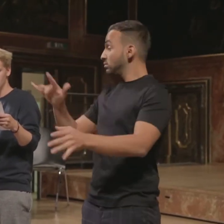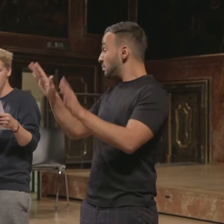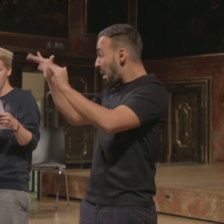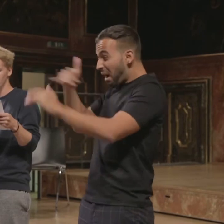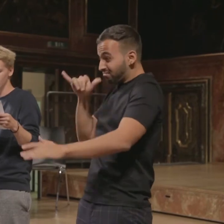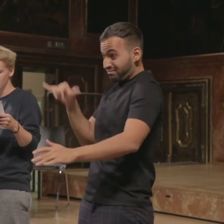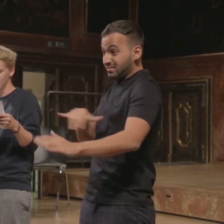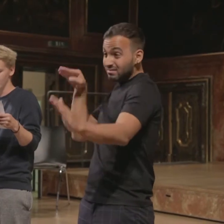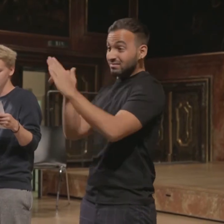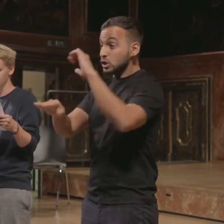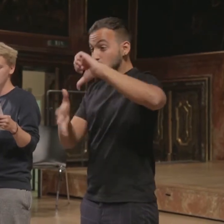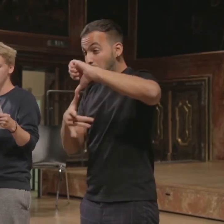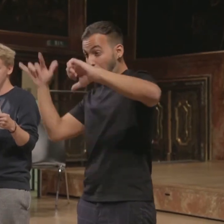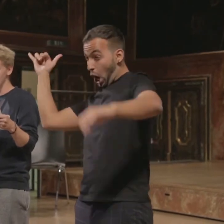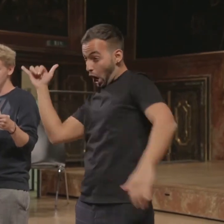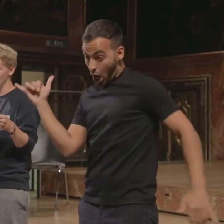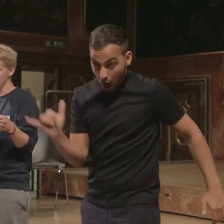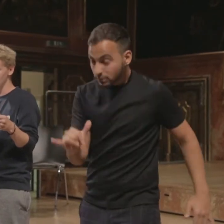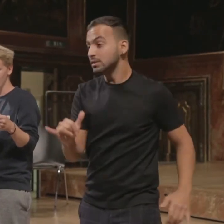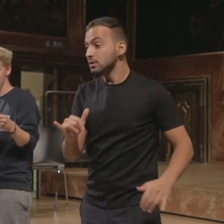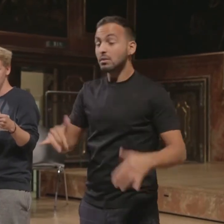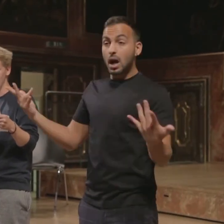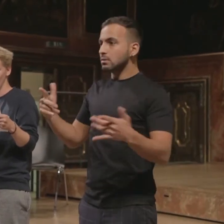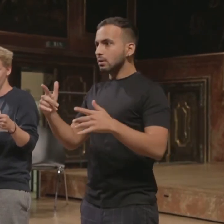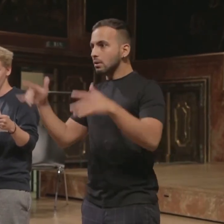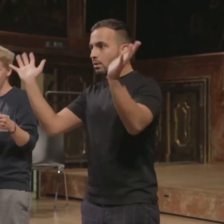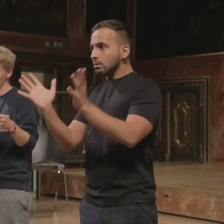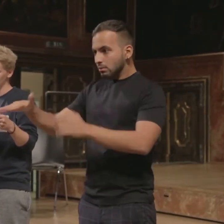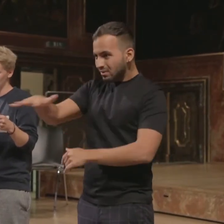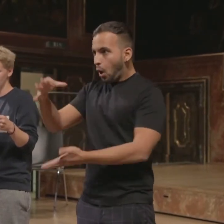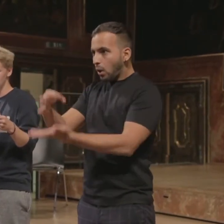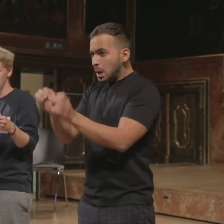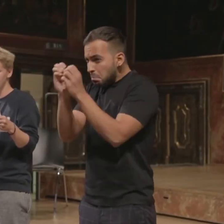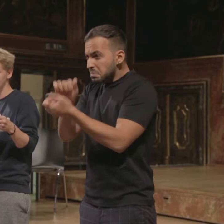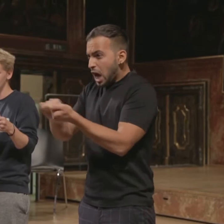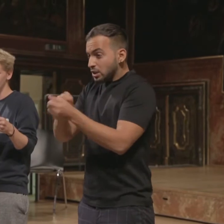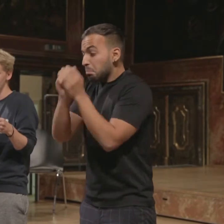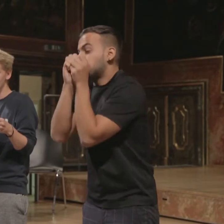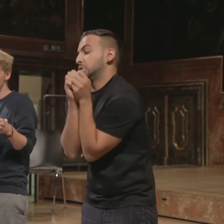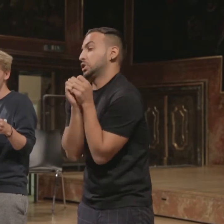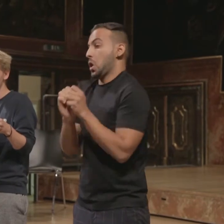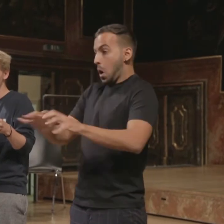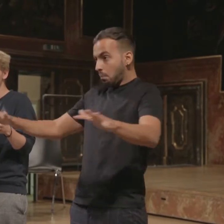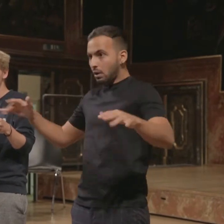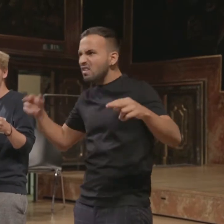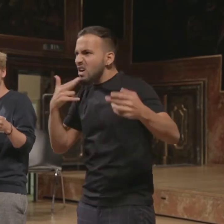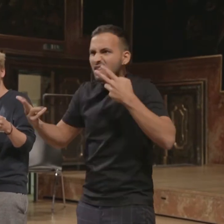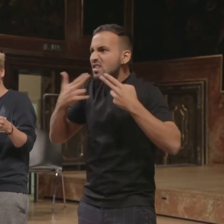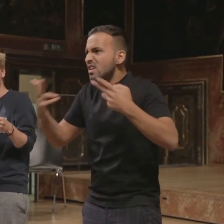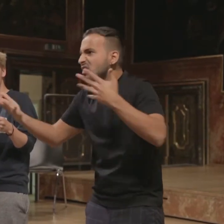Südamerika die Fliege gemacht. Der Tratsch in Obdach brannte wie ein Lauffeuer, doch er verlor sich schnell in der Tatsache, dass keine neuen Details ins Licht kamen,